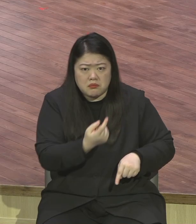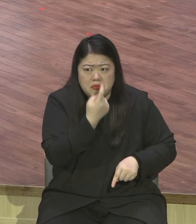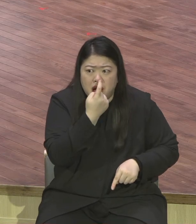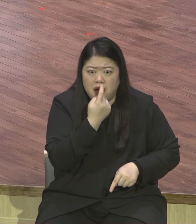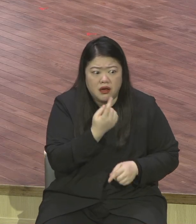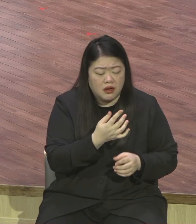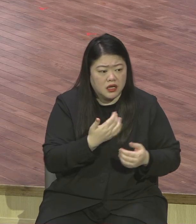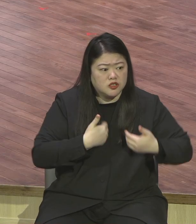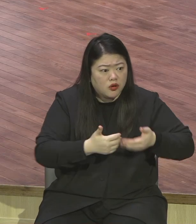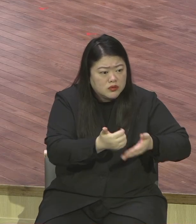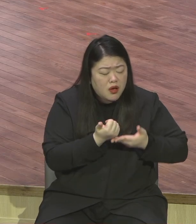책임져라